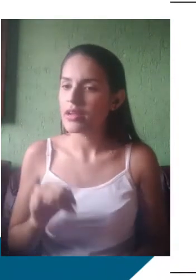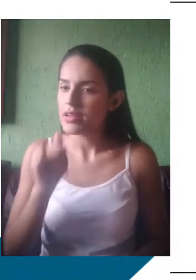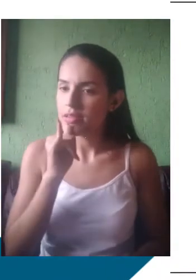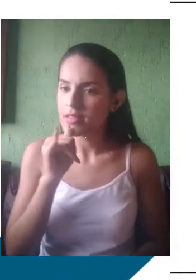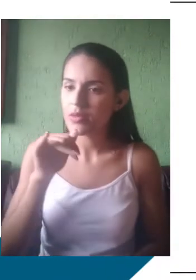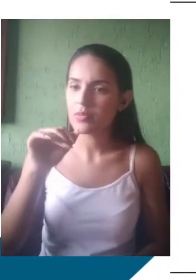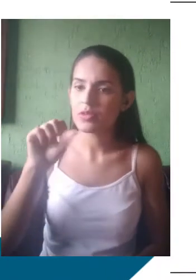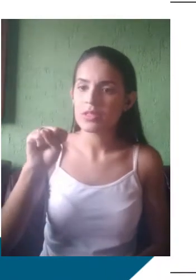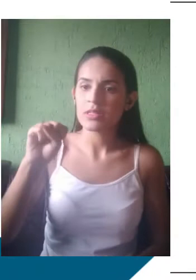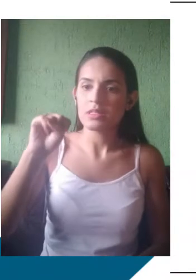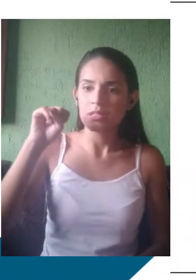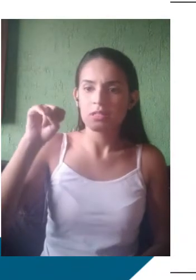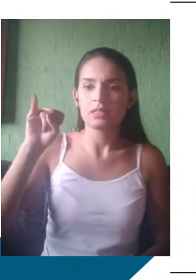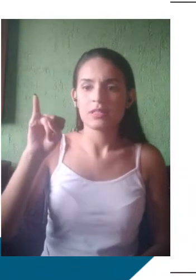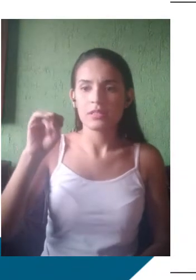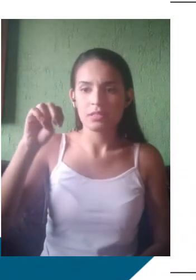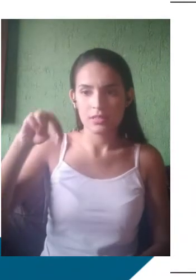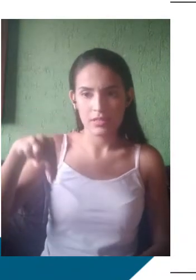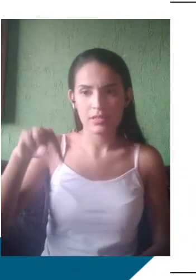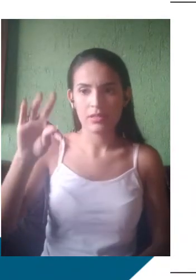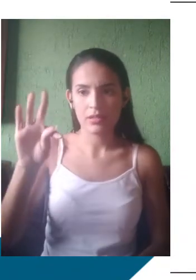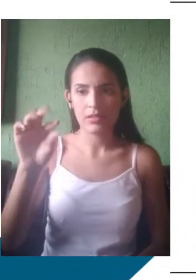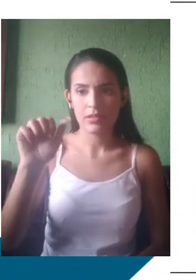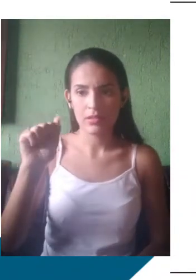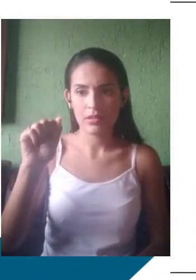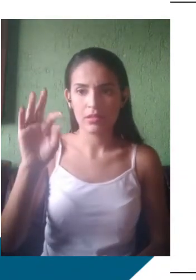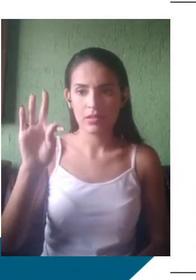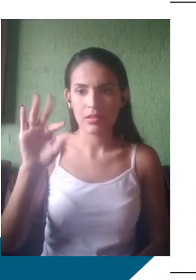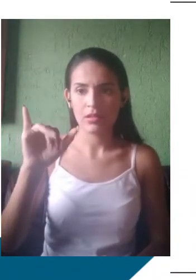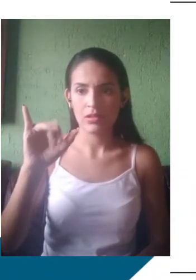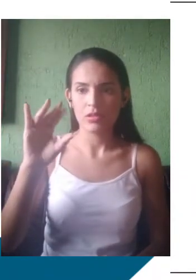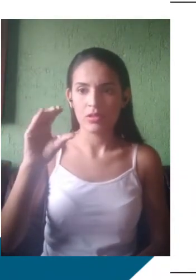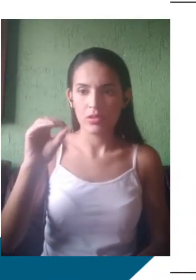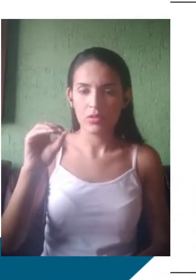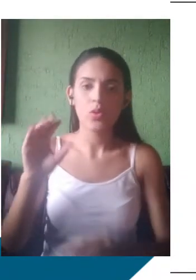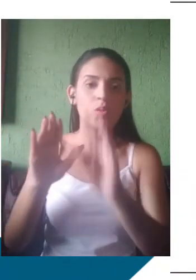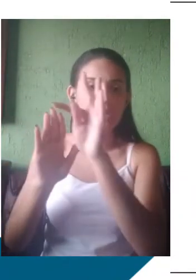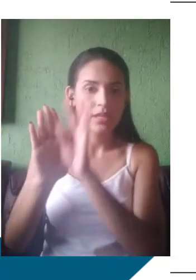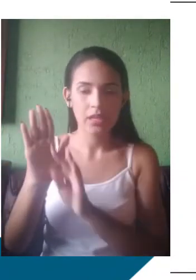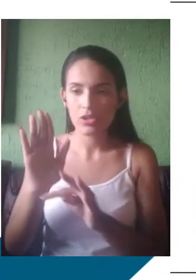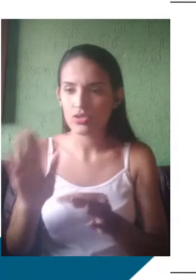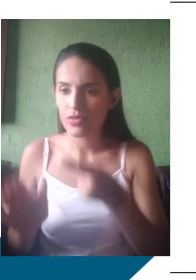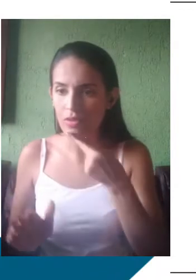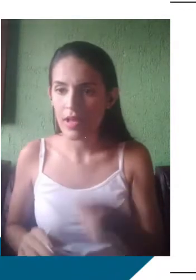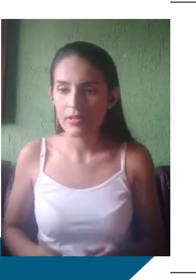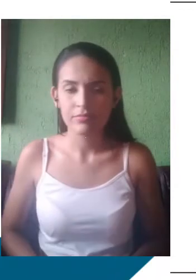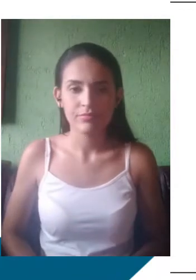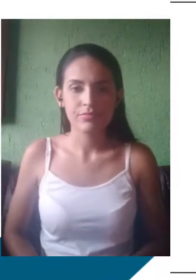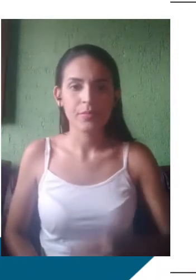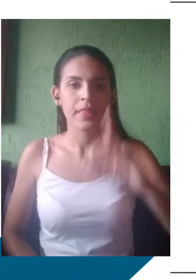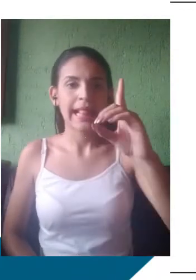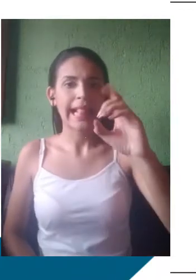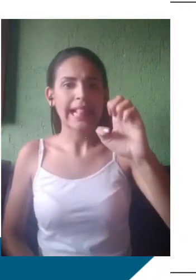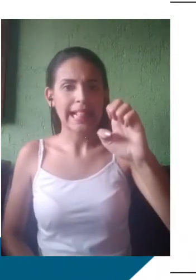Tem aí o aspecto da colocação pronominal e o título é Pronominais. Dê-me um cigarro, diz a gramática